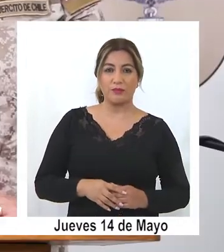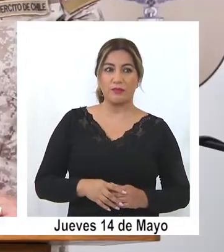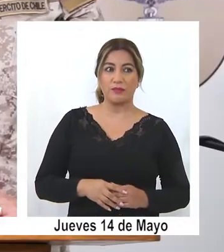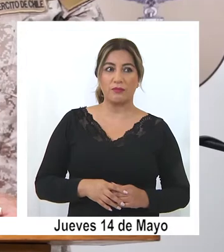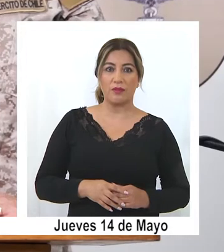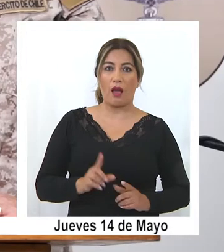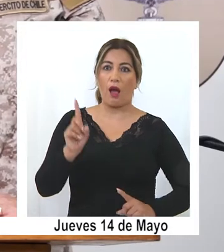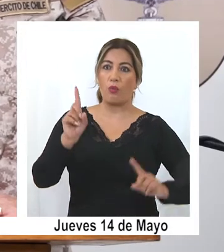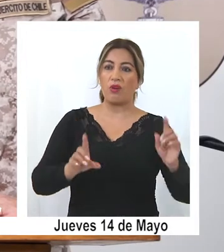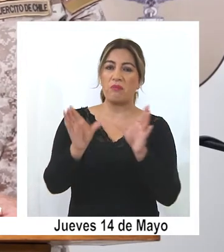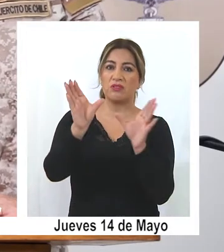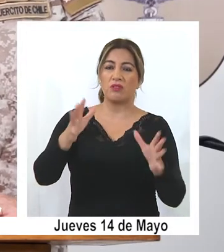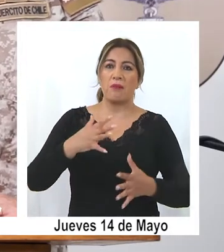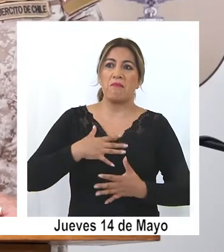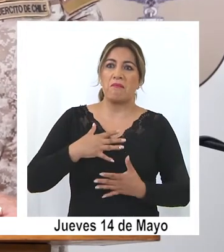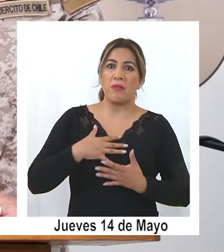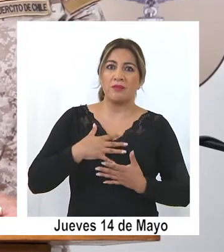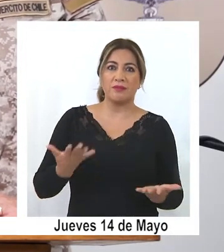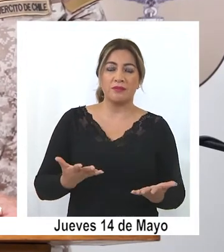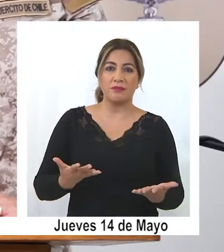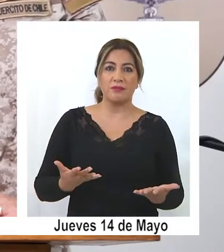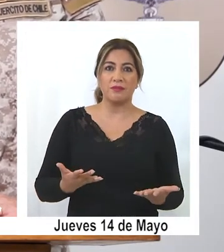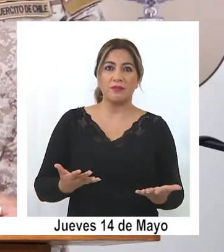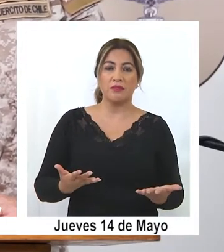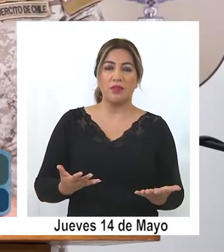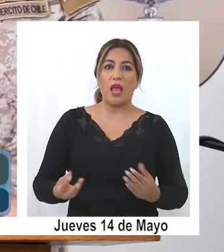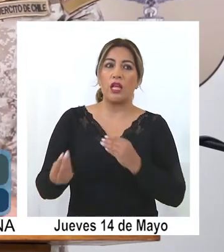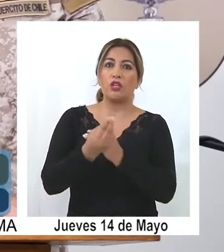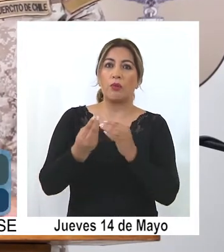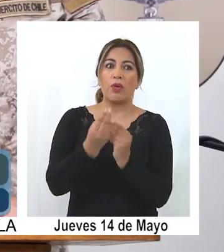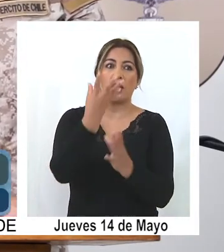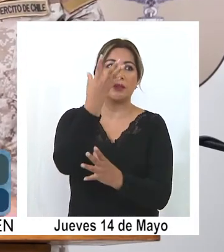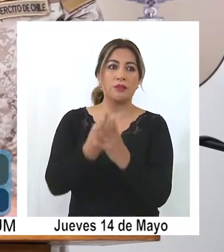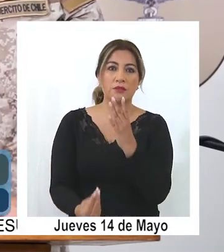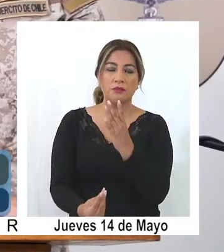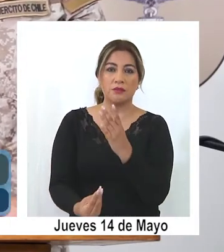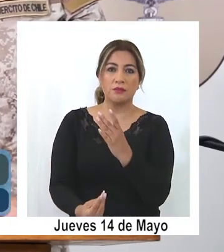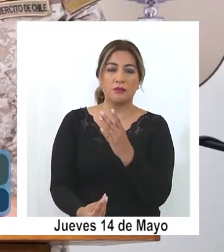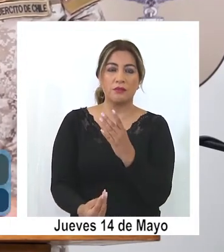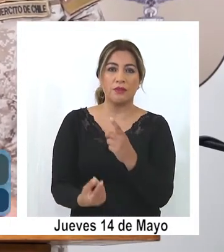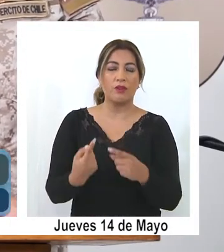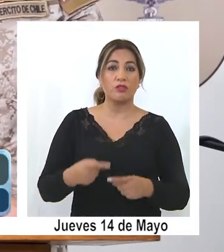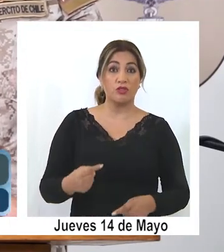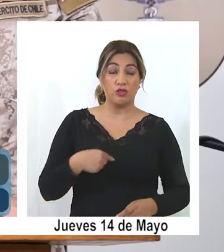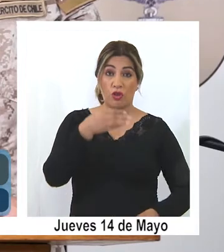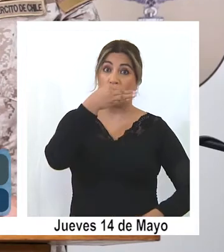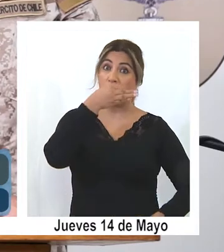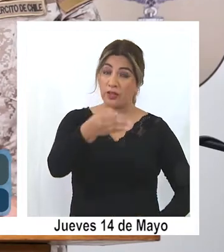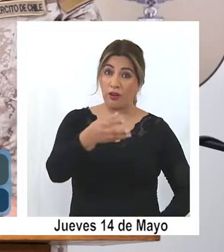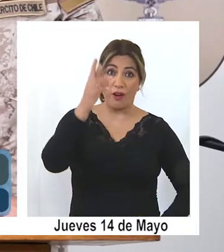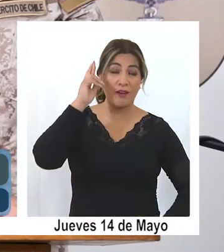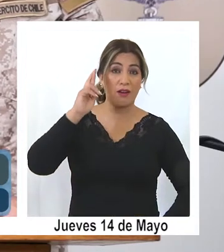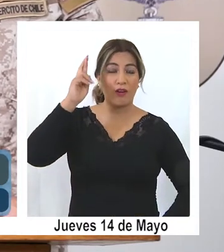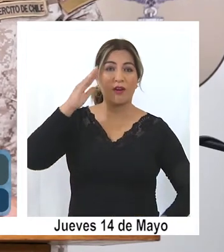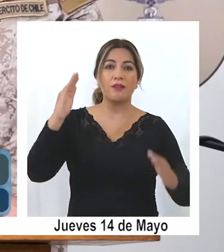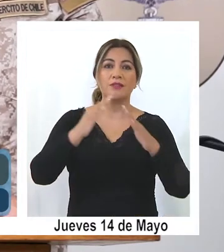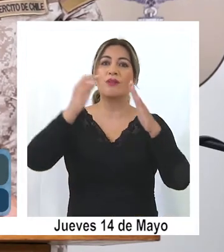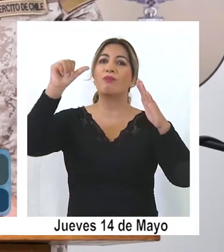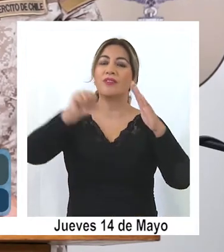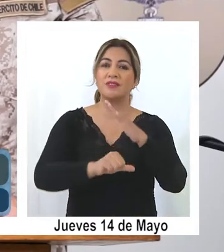temor de la ciudadanía ante una posibilidad de desabastecimiento u otro tipo de medidas. Yo al respecto les debo recordar que la cuarentena tiene